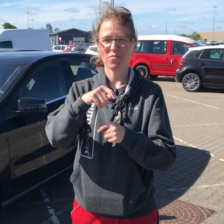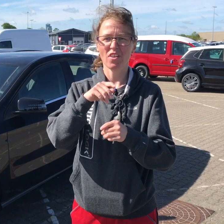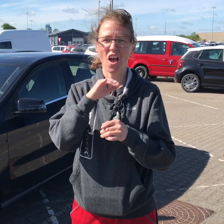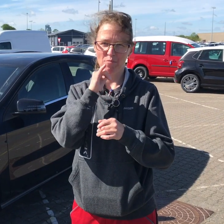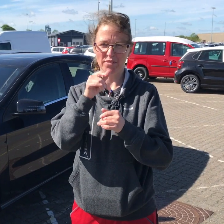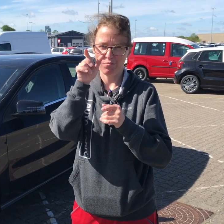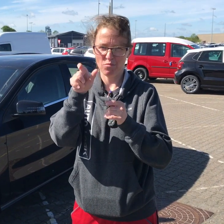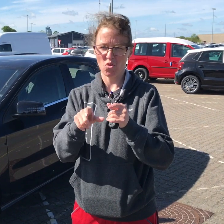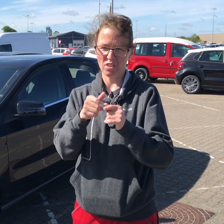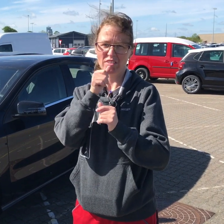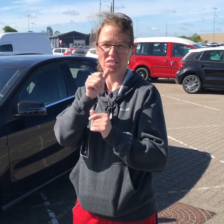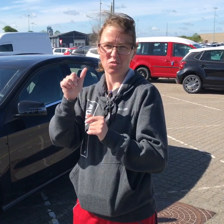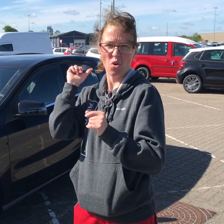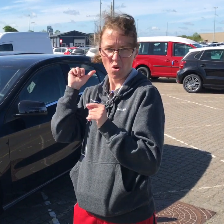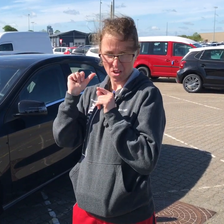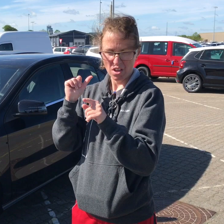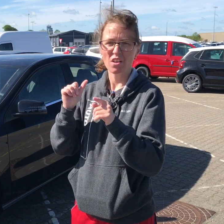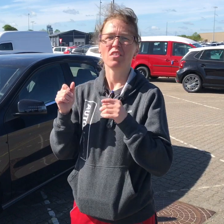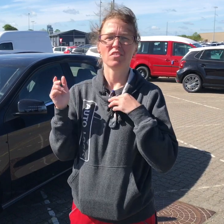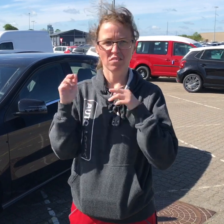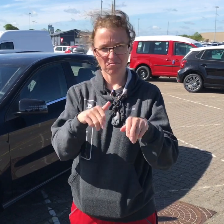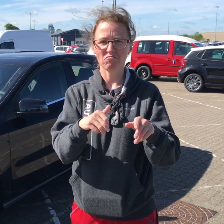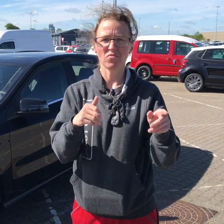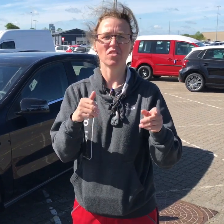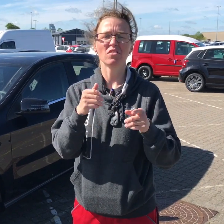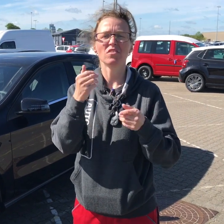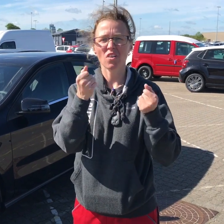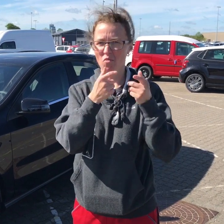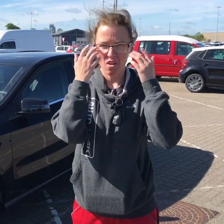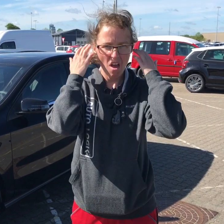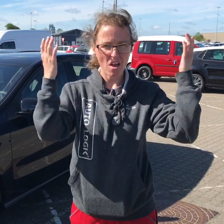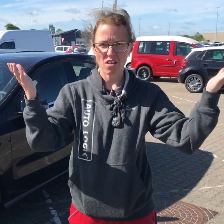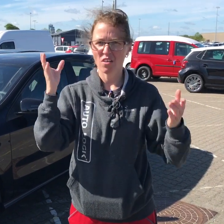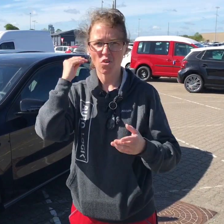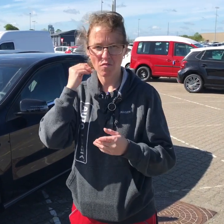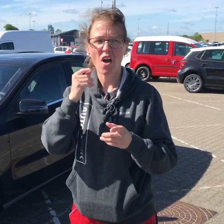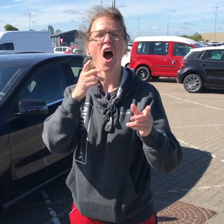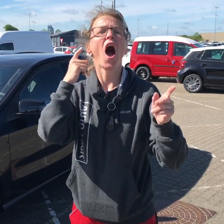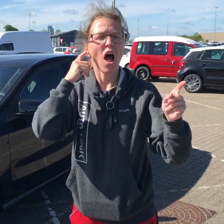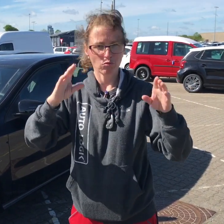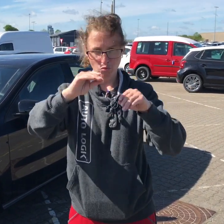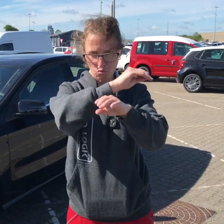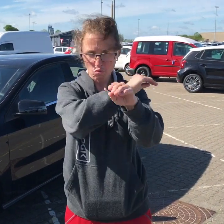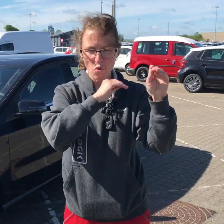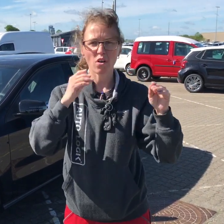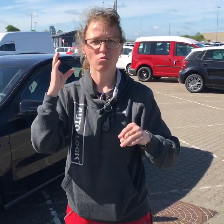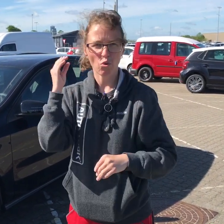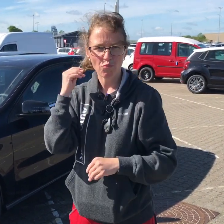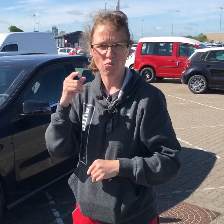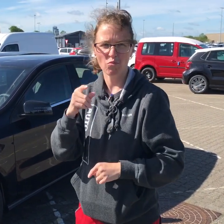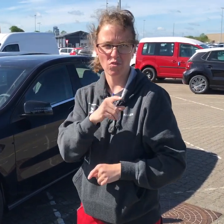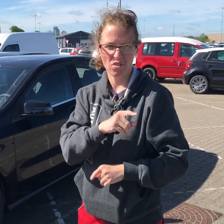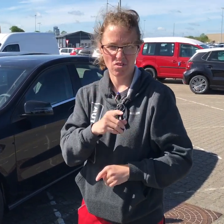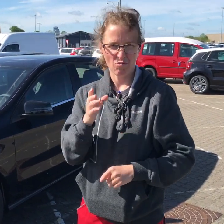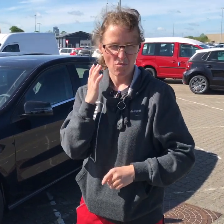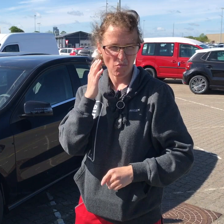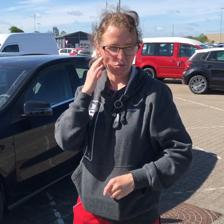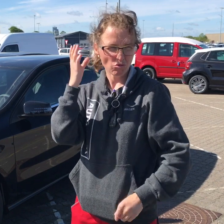Da jeg startede i april måned sidste år, havde chaufførerne hørt rygter om, at der skulle ansættes en døv. De havde måske nok tænkt,